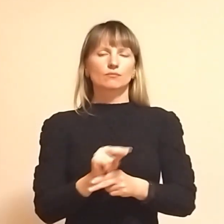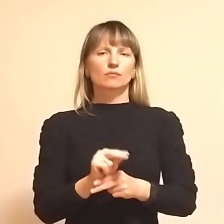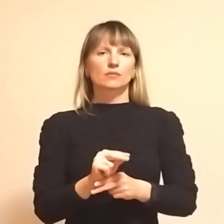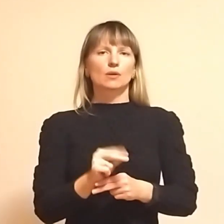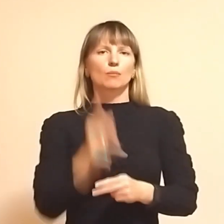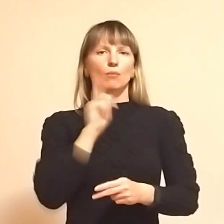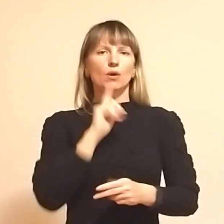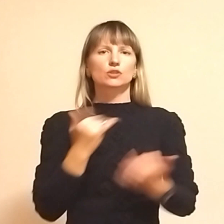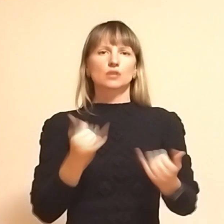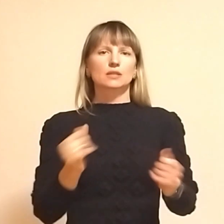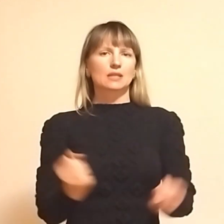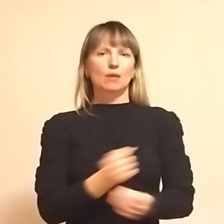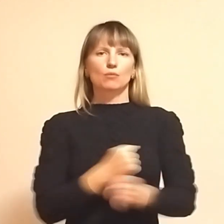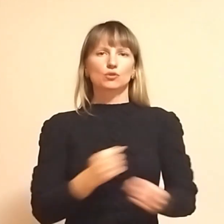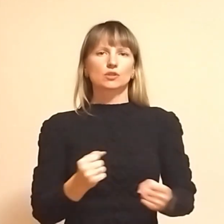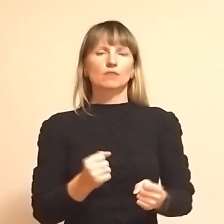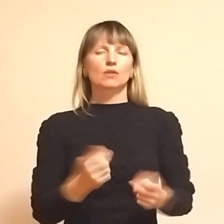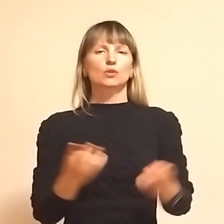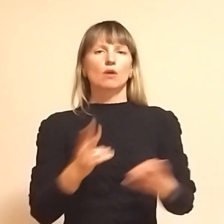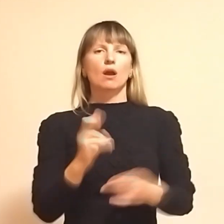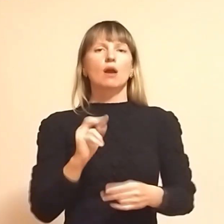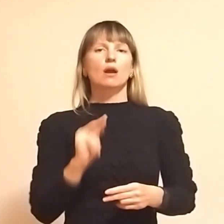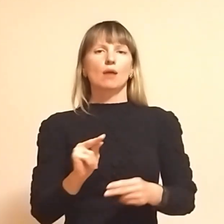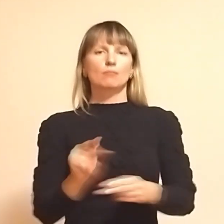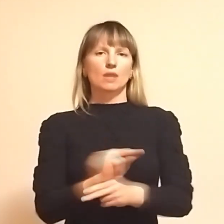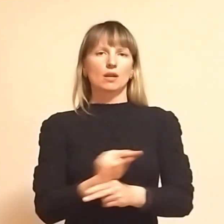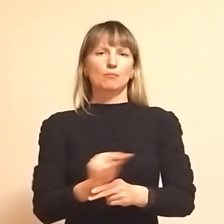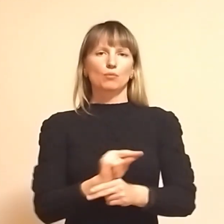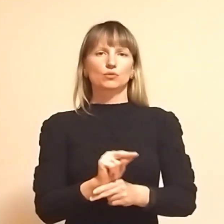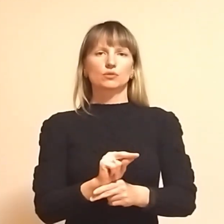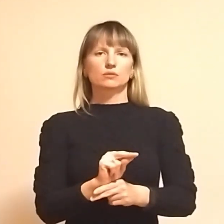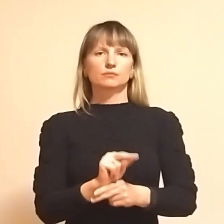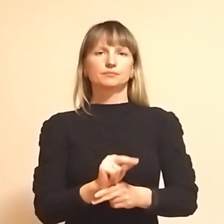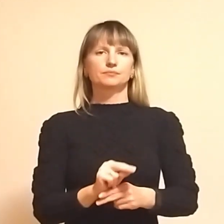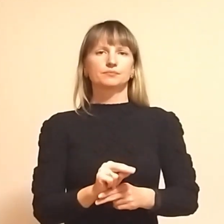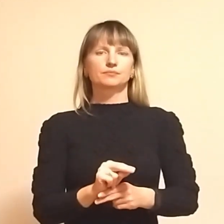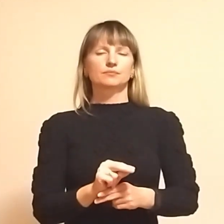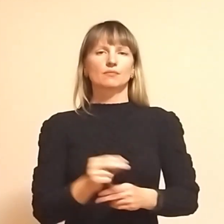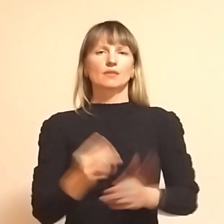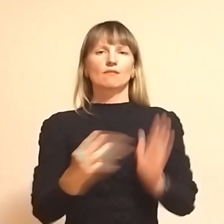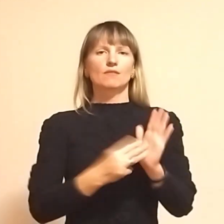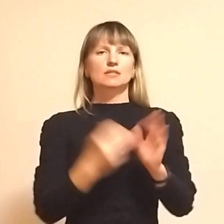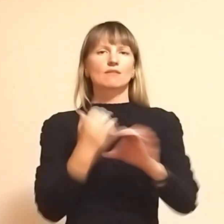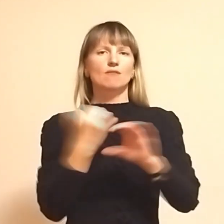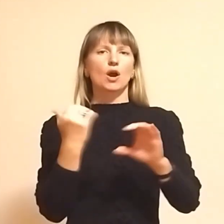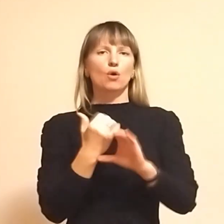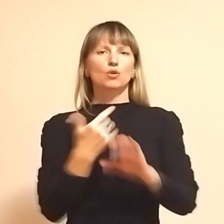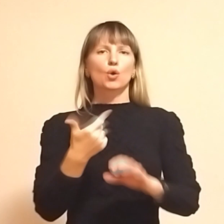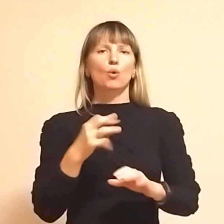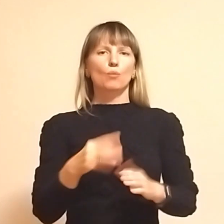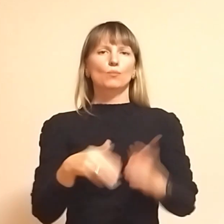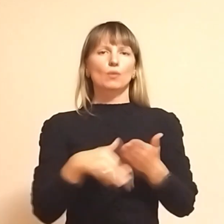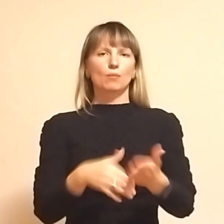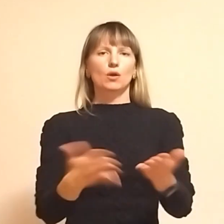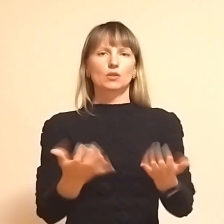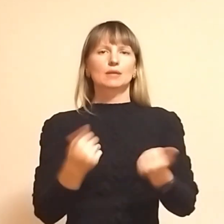неможливе. Потрібно капітальне відновлення. Вісім вагонів гуманітарної допомоги отримало